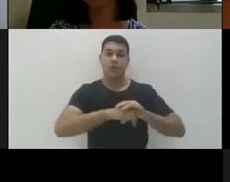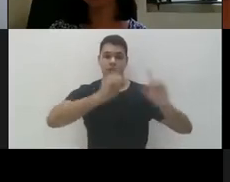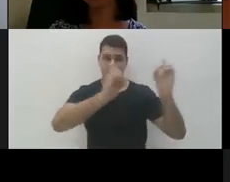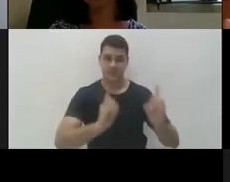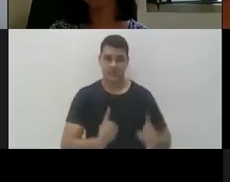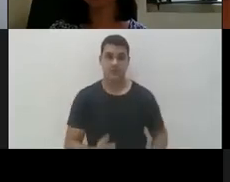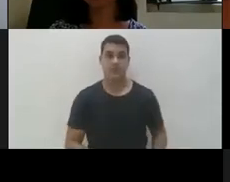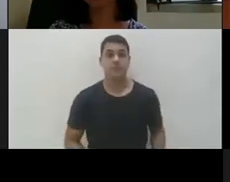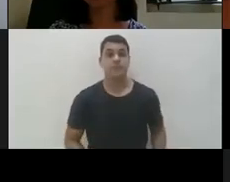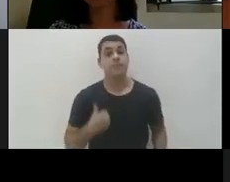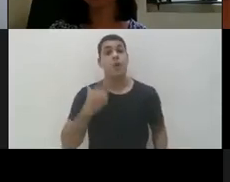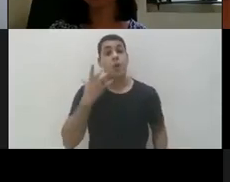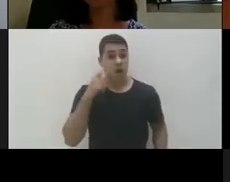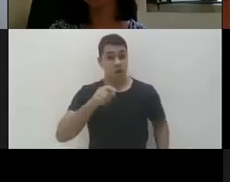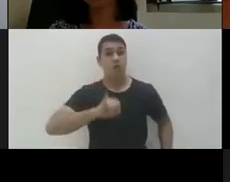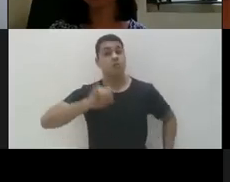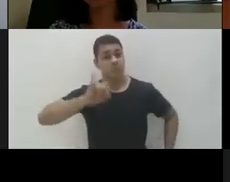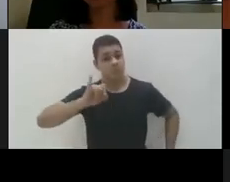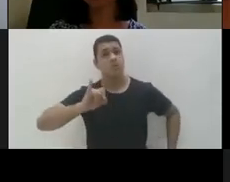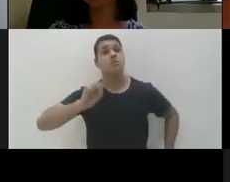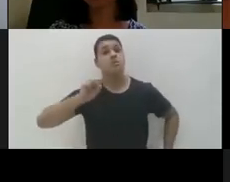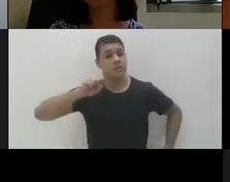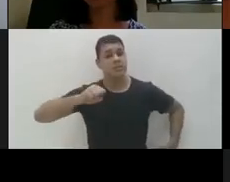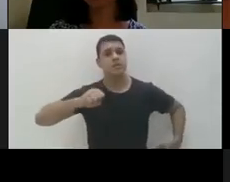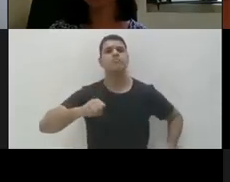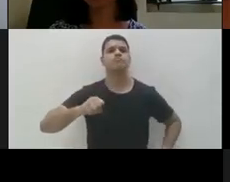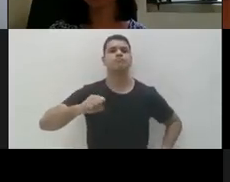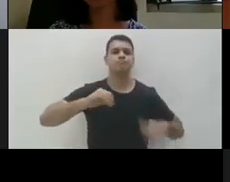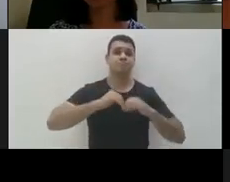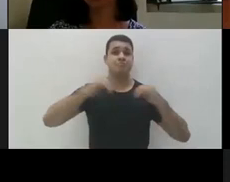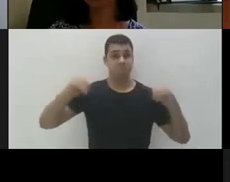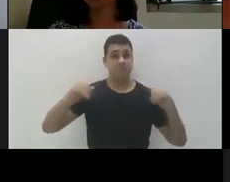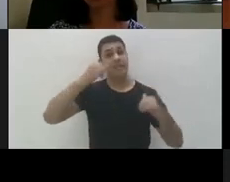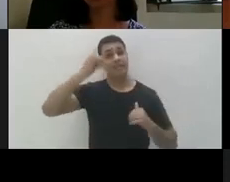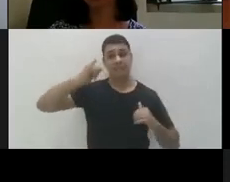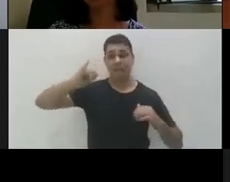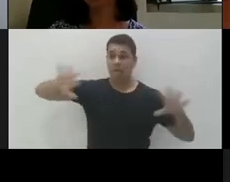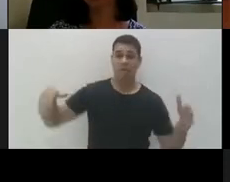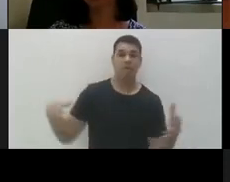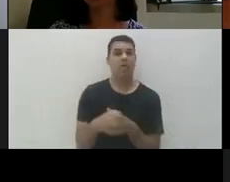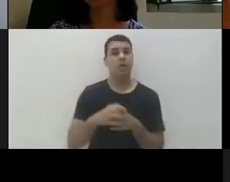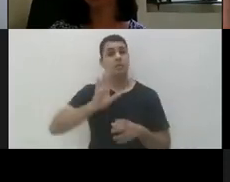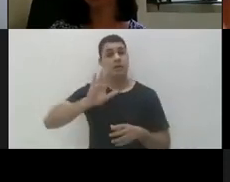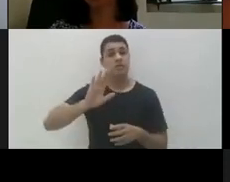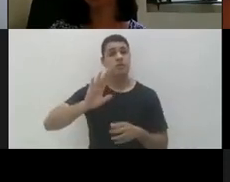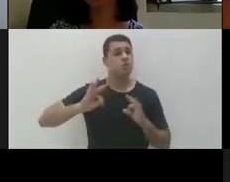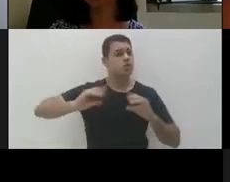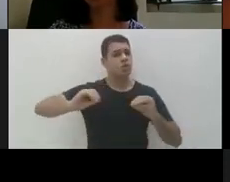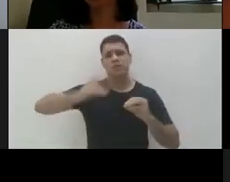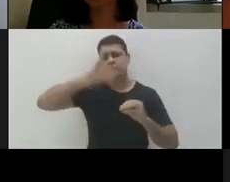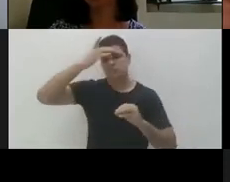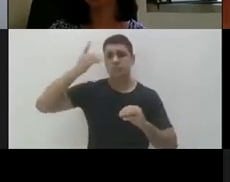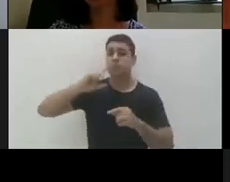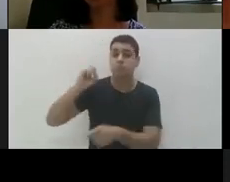Eu acho que é importante separar, sim, e não colocar no mesmo bolo, mas todas as pessoas que até hoje passaram acabaram entrando pela